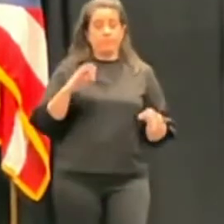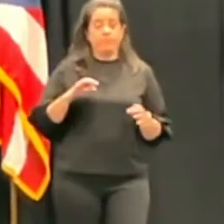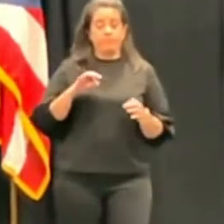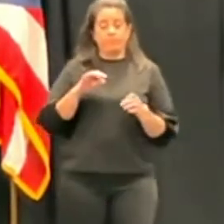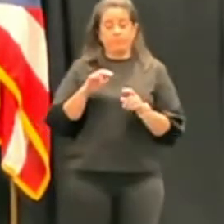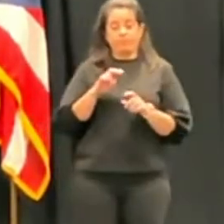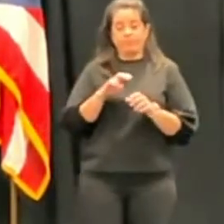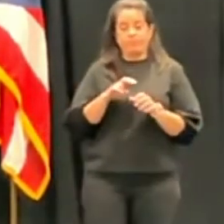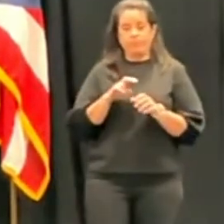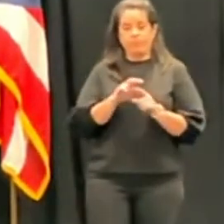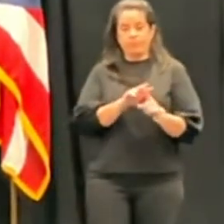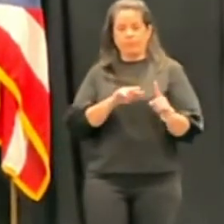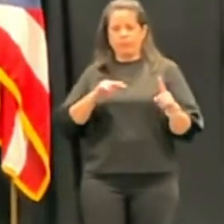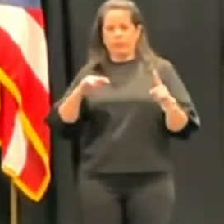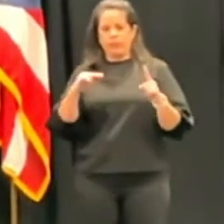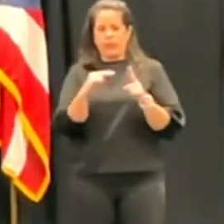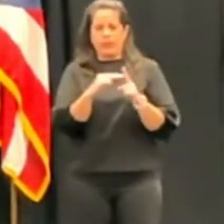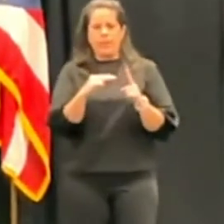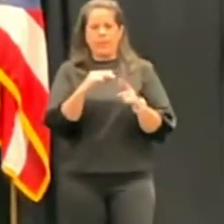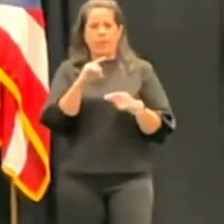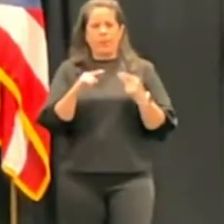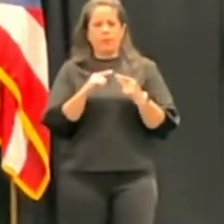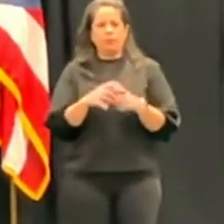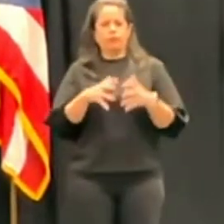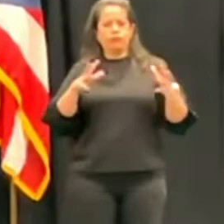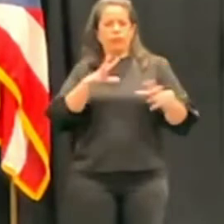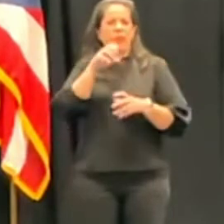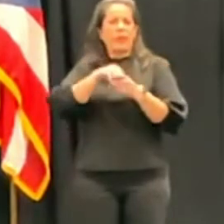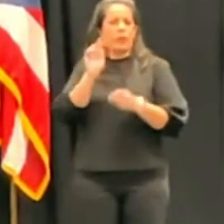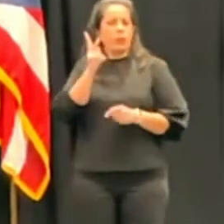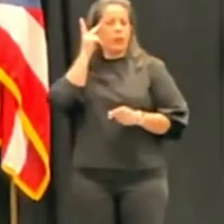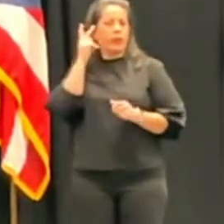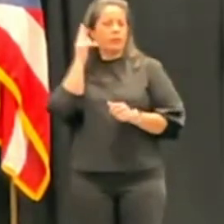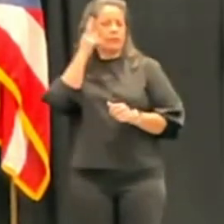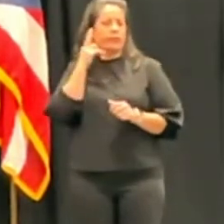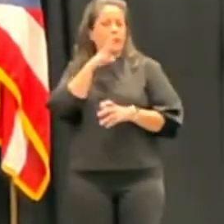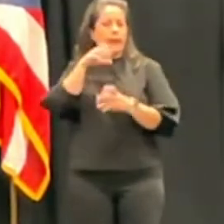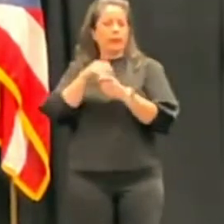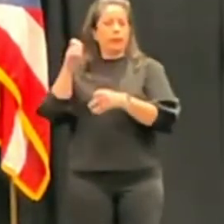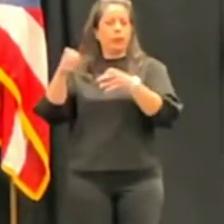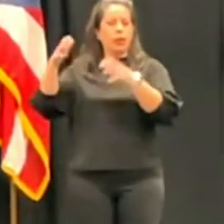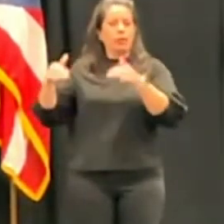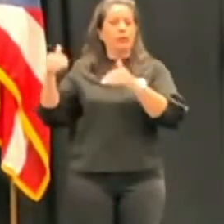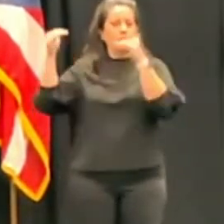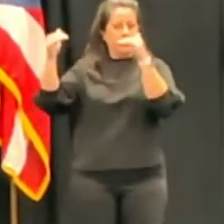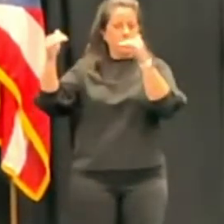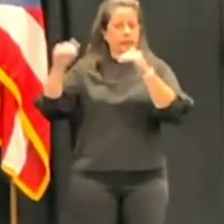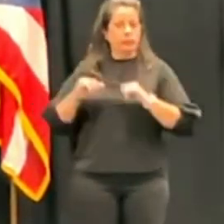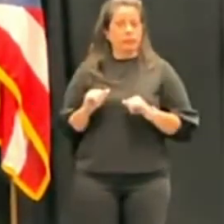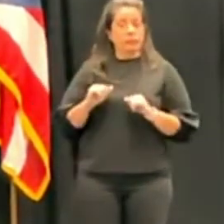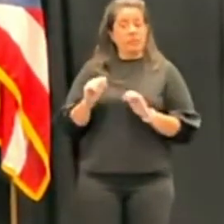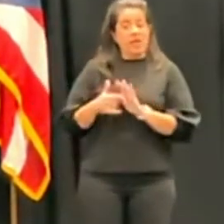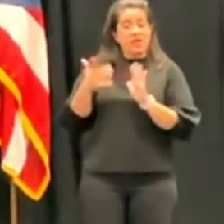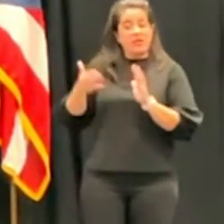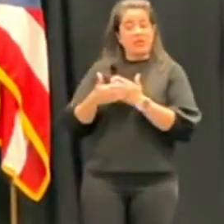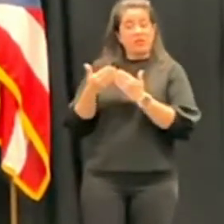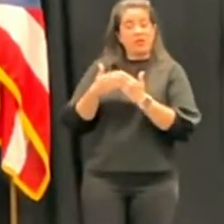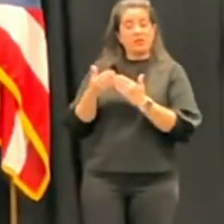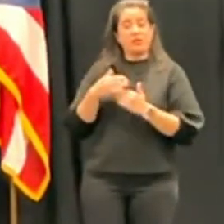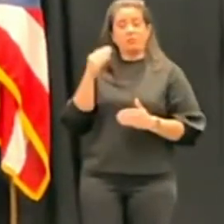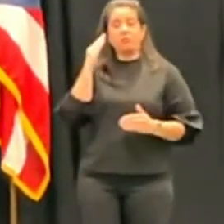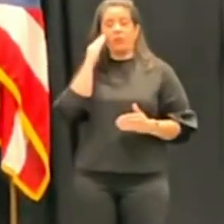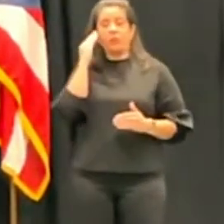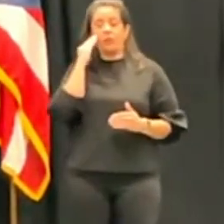percepción de excesiva politización del Tribunal Supremo y que a veces es fácil predecir